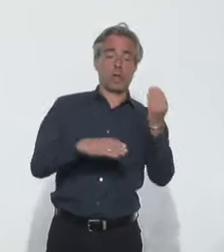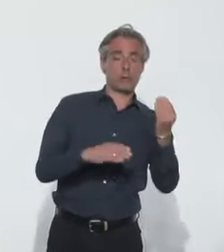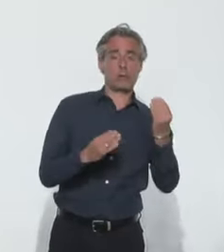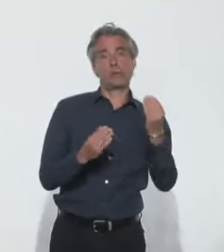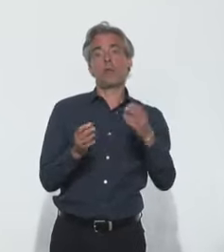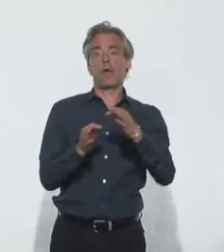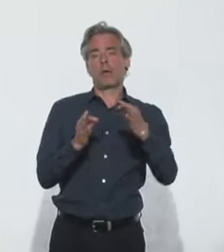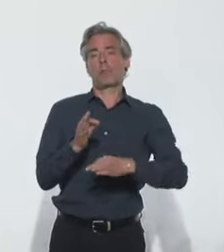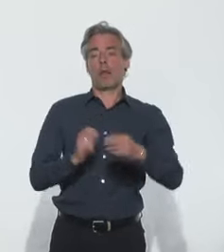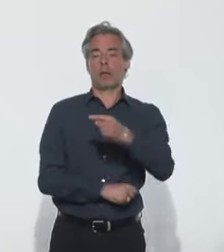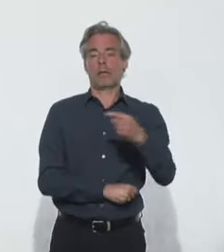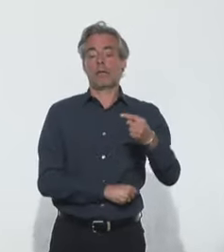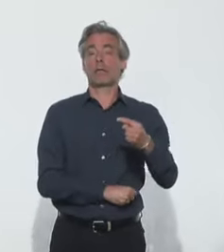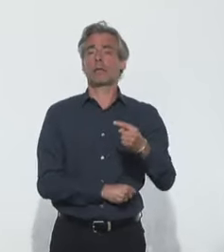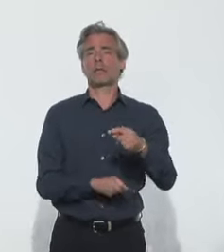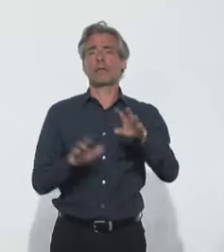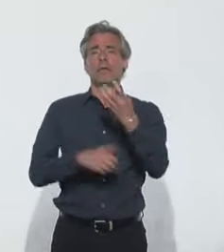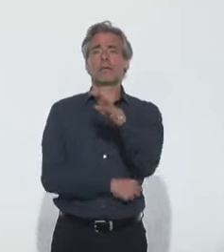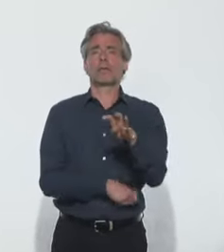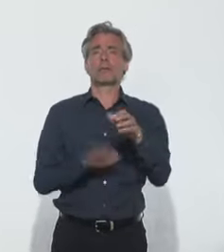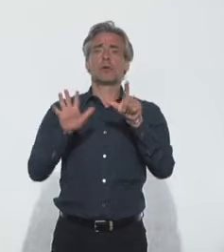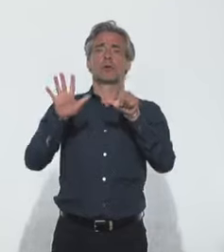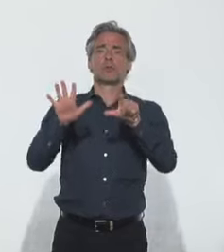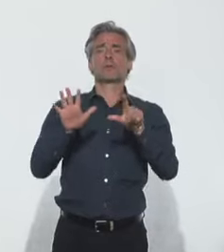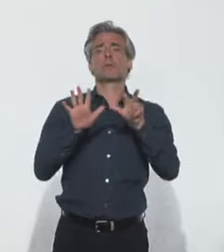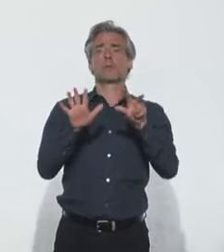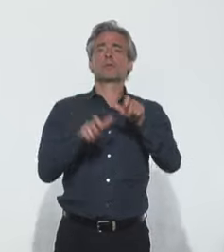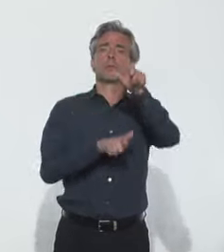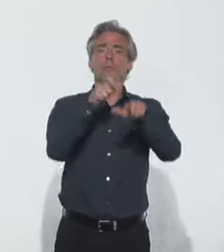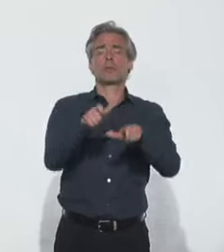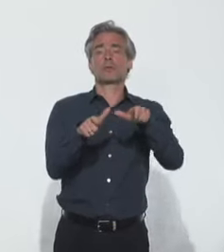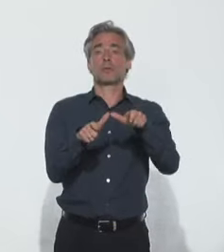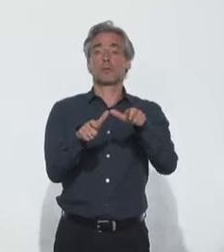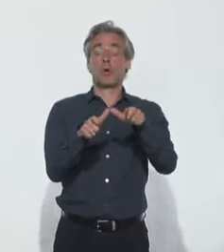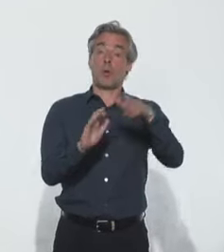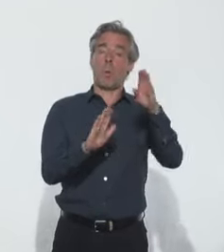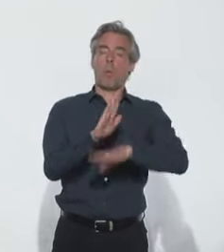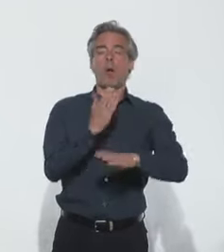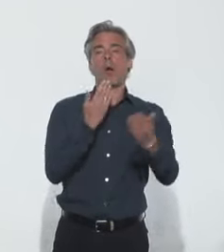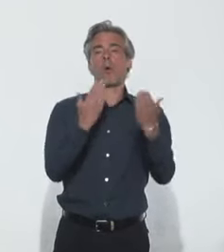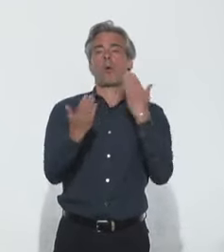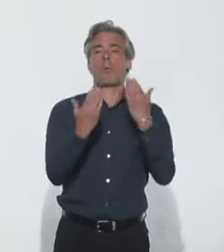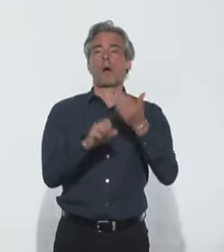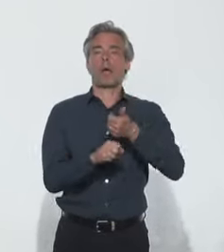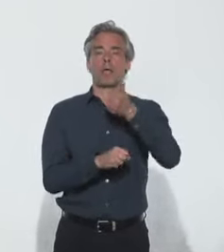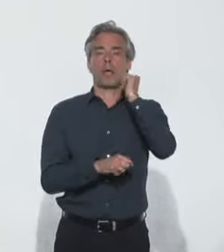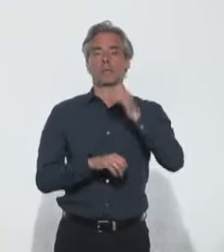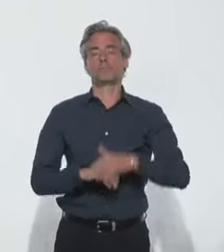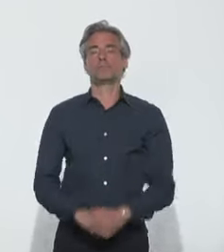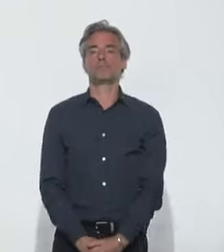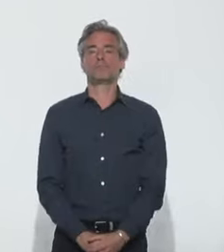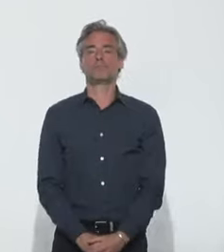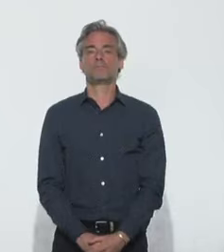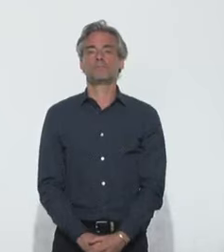reste négatif avec 478 personnes hospitalisées en moins par rapport à hier.